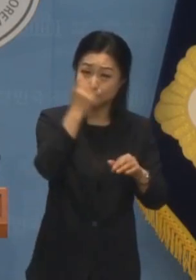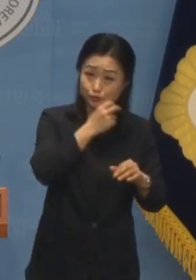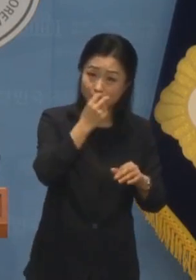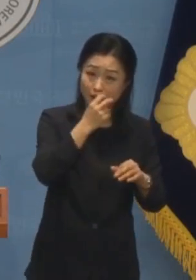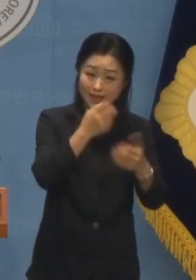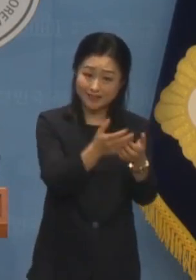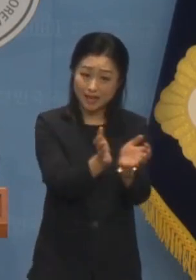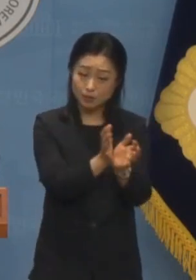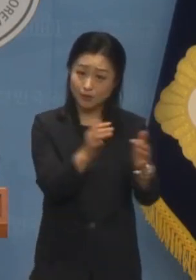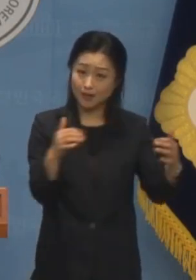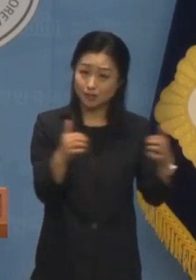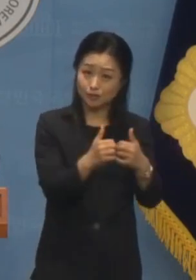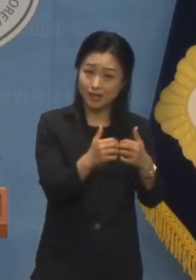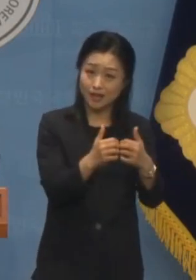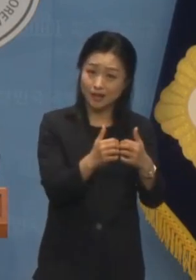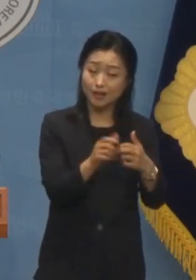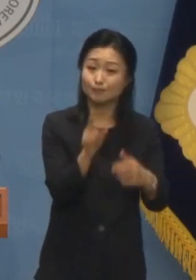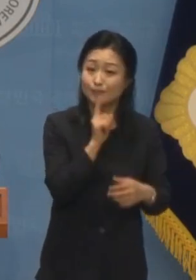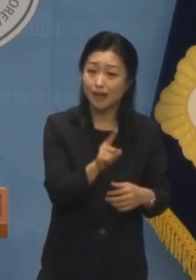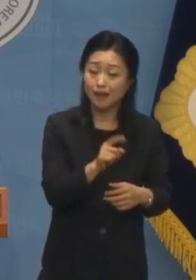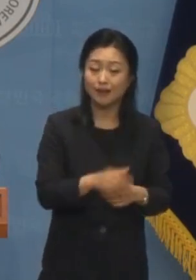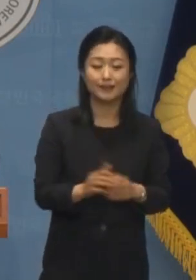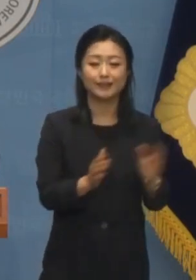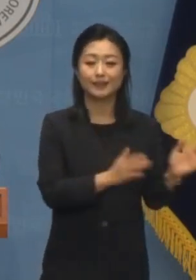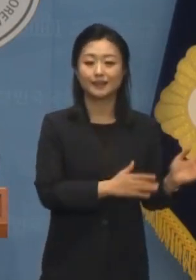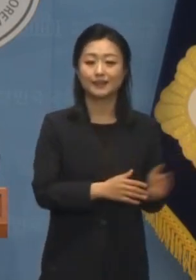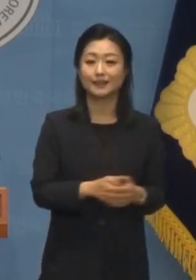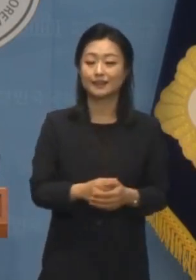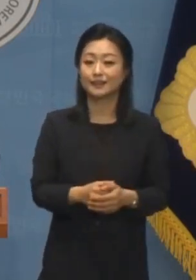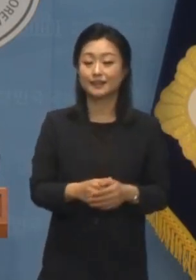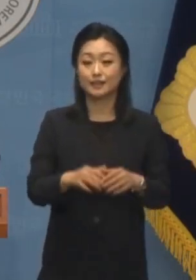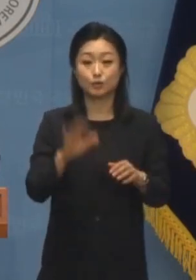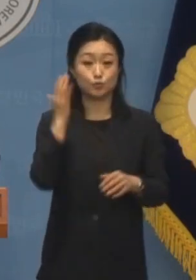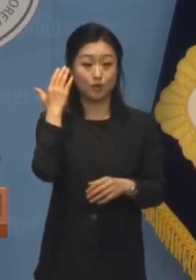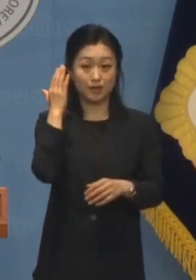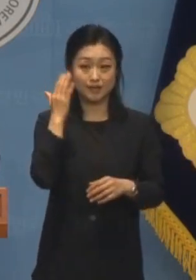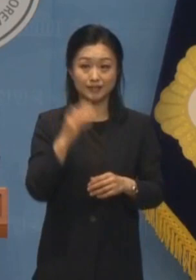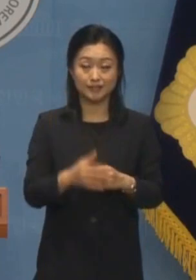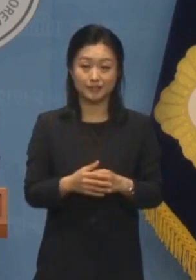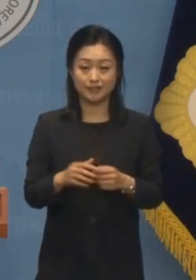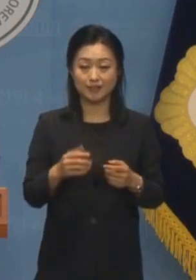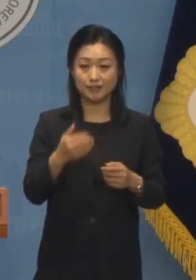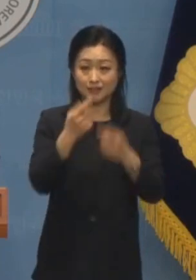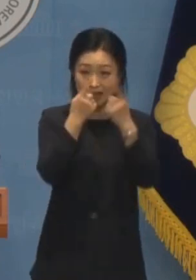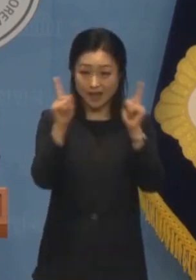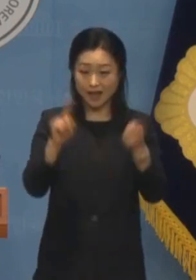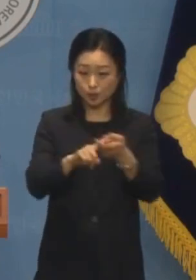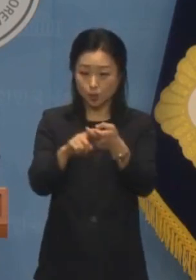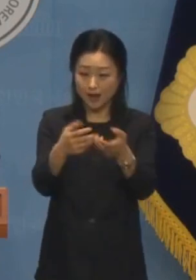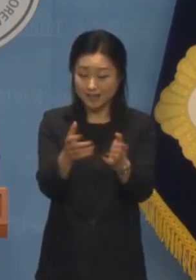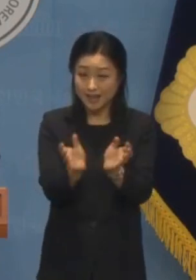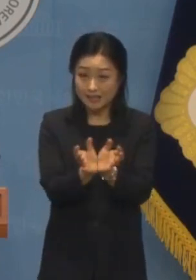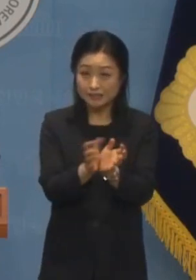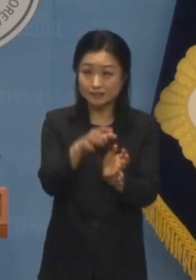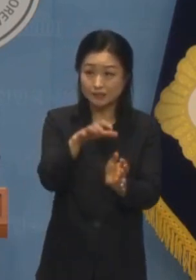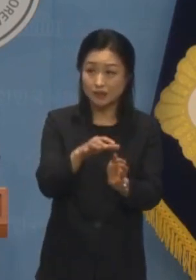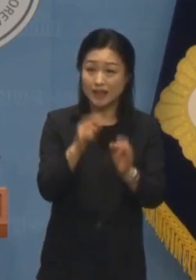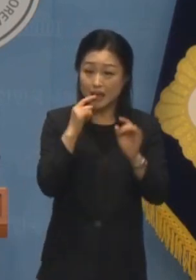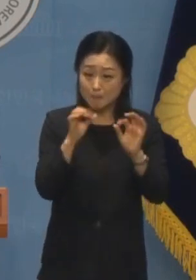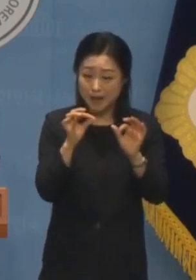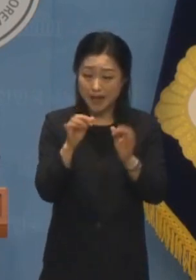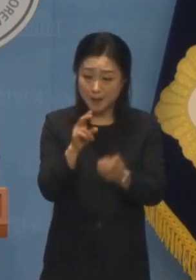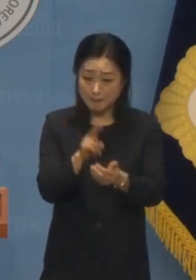해왔습니까 최근 13개 대학으로 구성된 연합동아리에서 마약을 판매